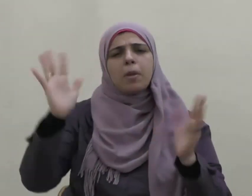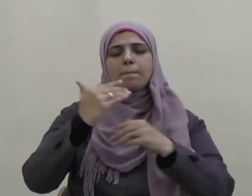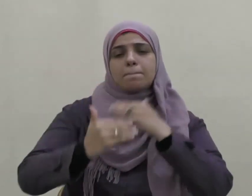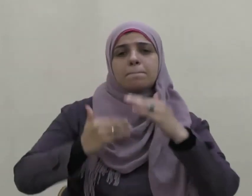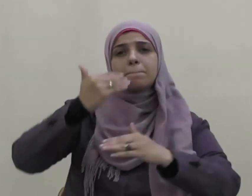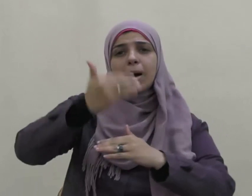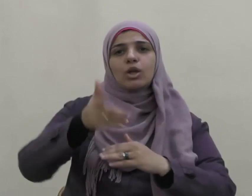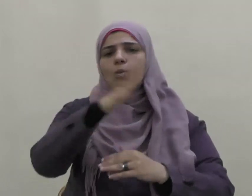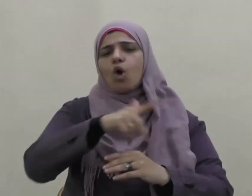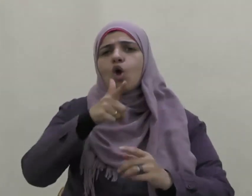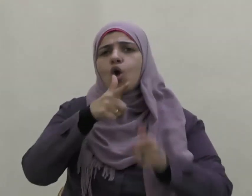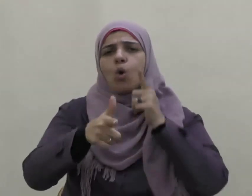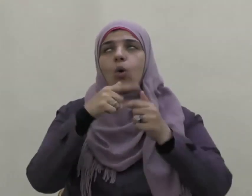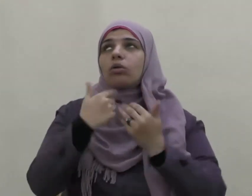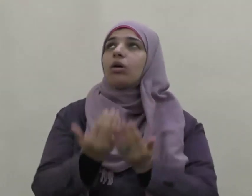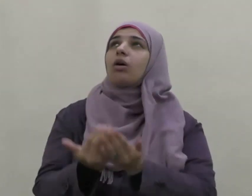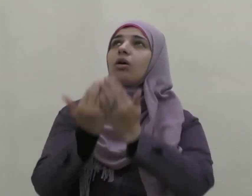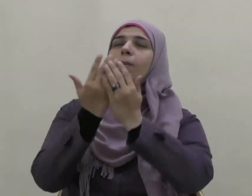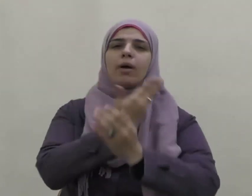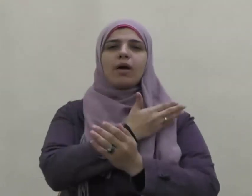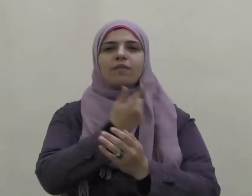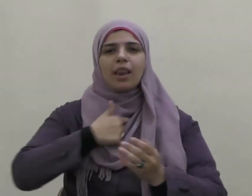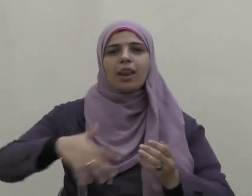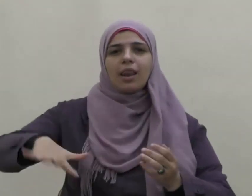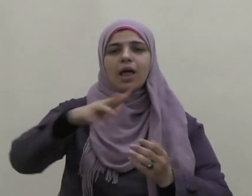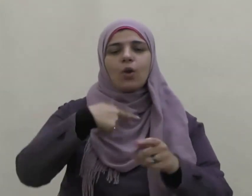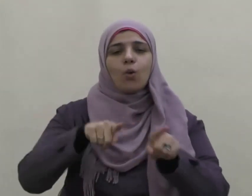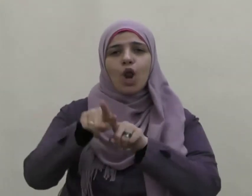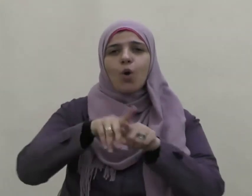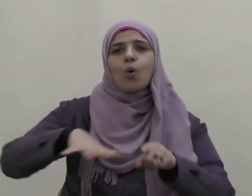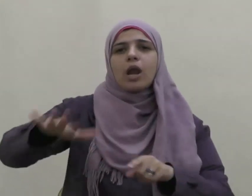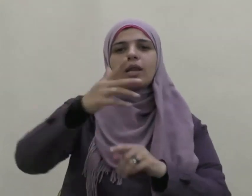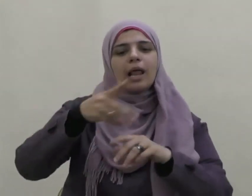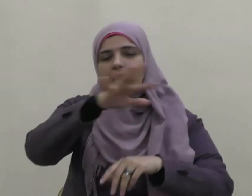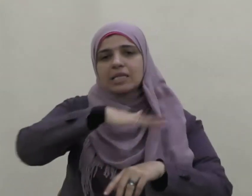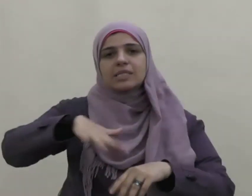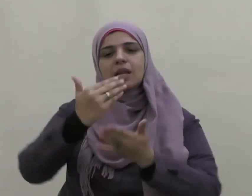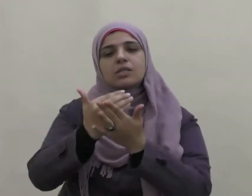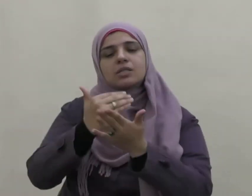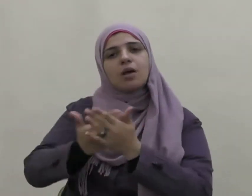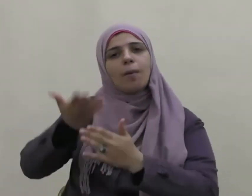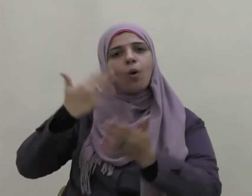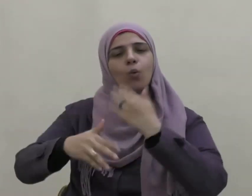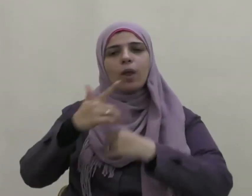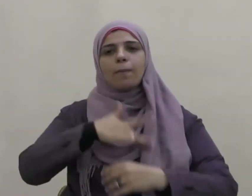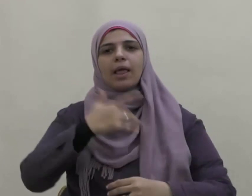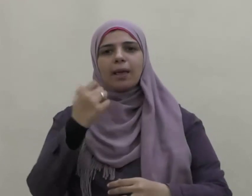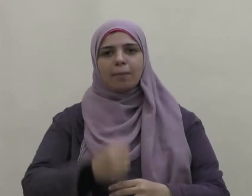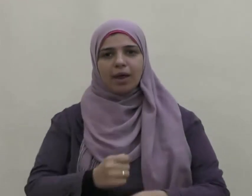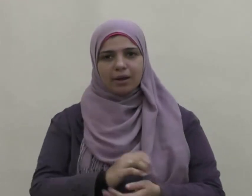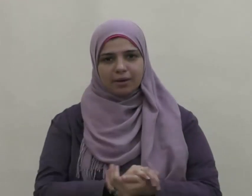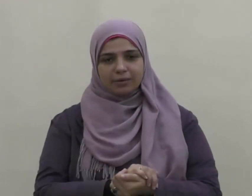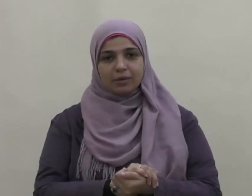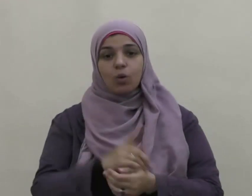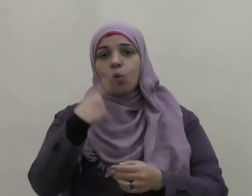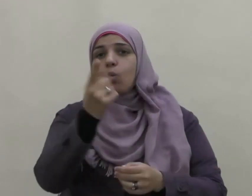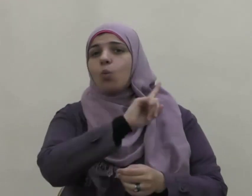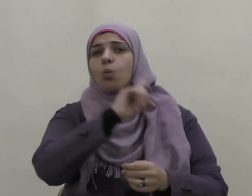يقولون ربنا اغفر لنا ولإخواننا الذين سبقونا بالإيمان ولا تجعل في